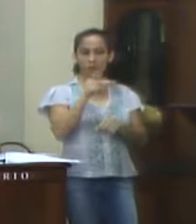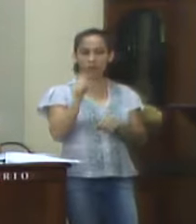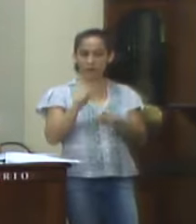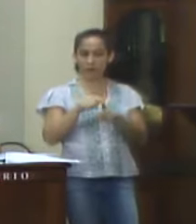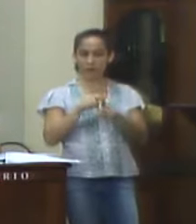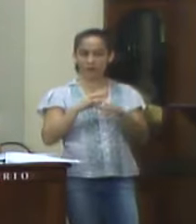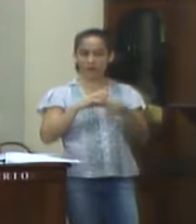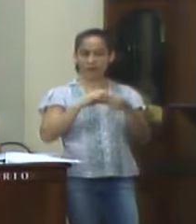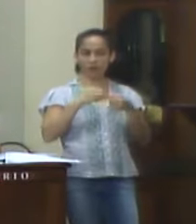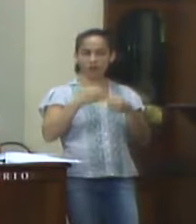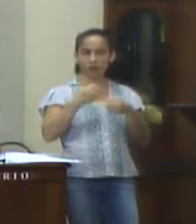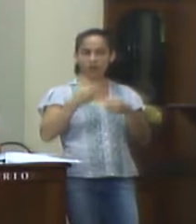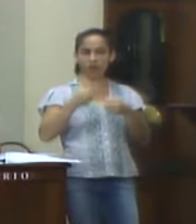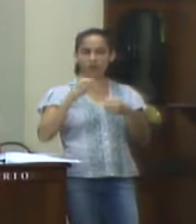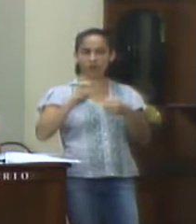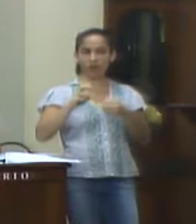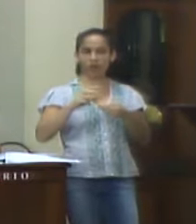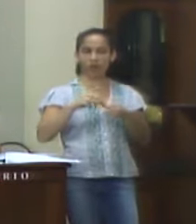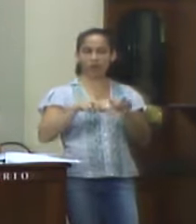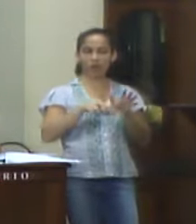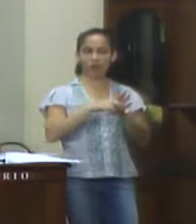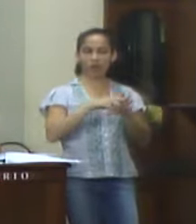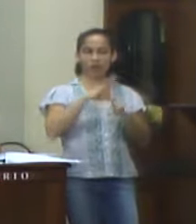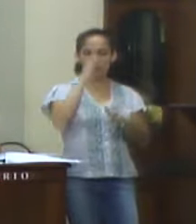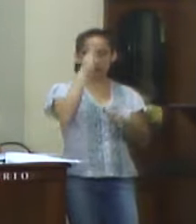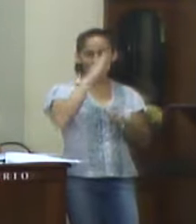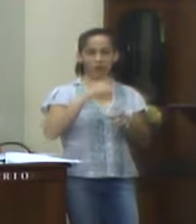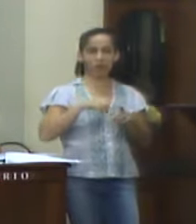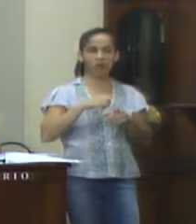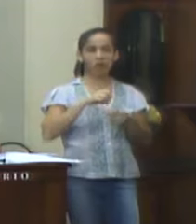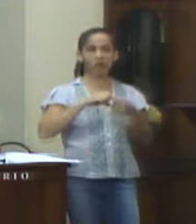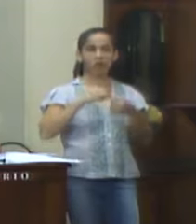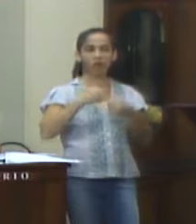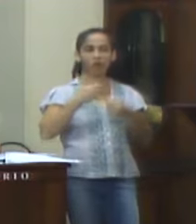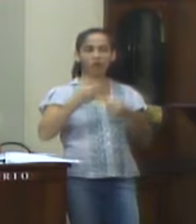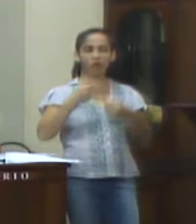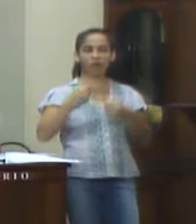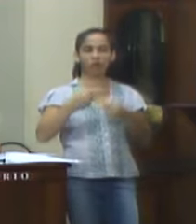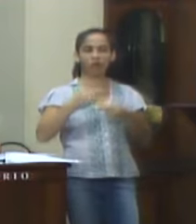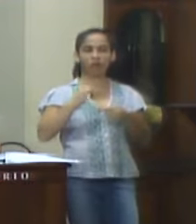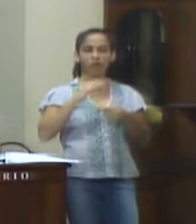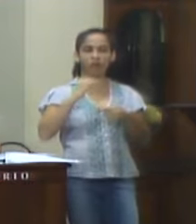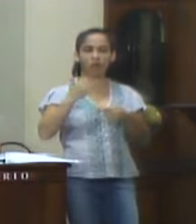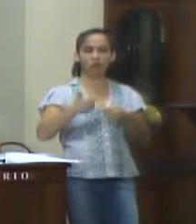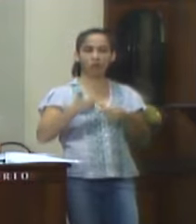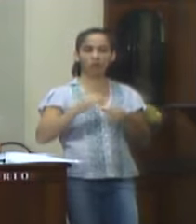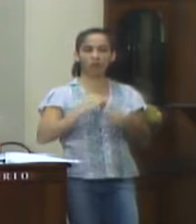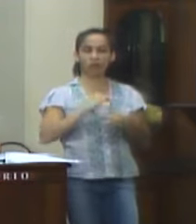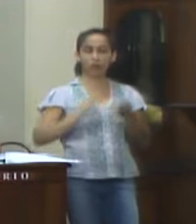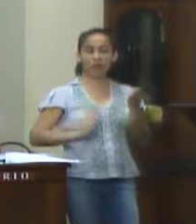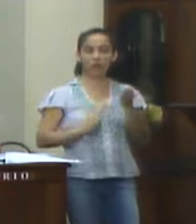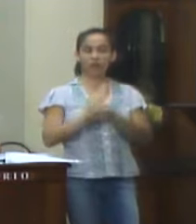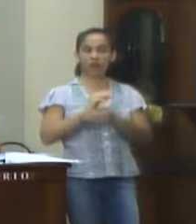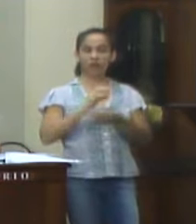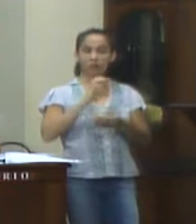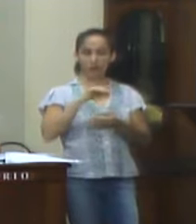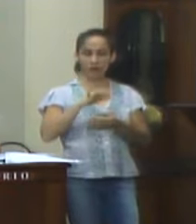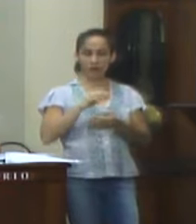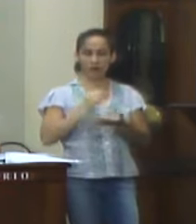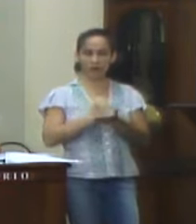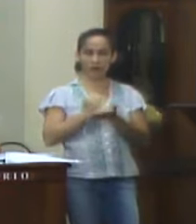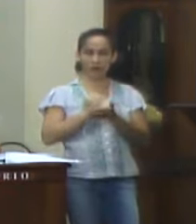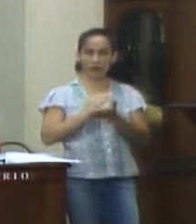previsto no artigo 165 da Constituição Federal, combinado com o artigo 167, inciso 1. Se aprovada, esta emenda deverá ser